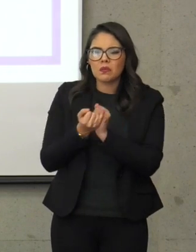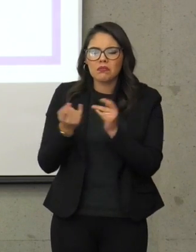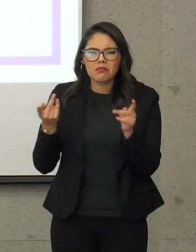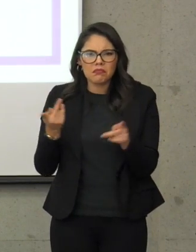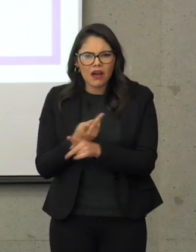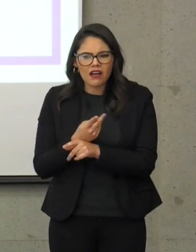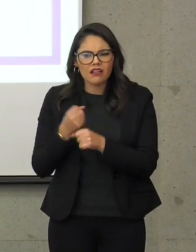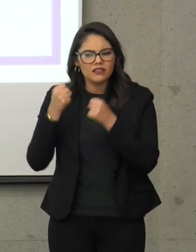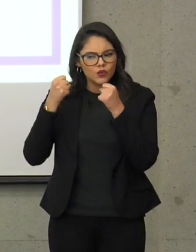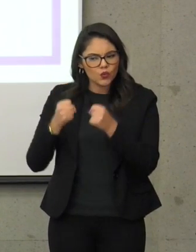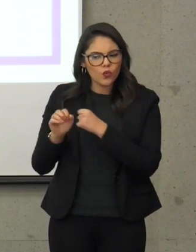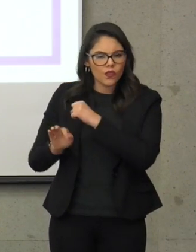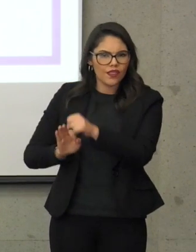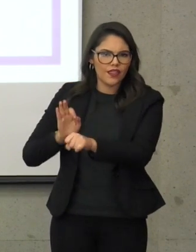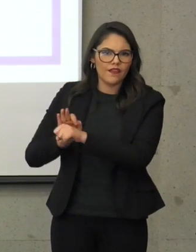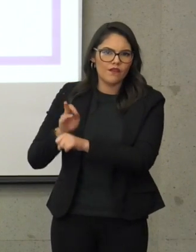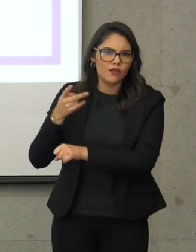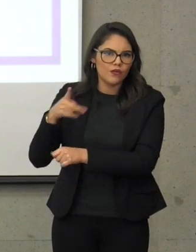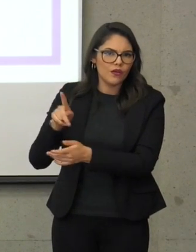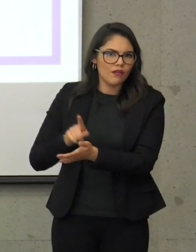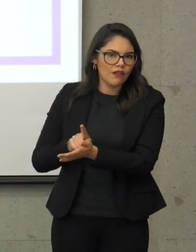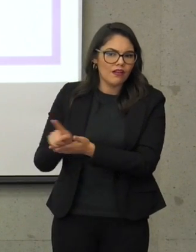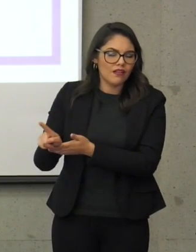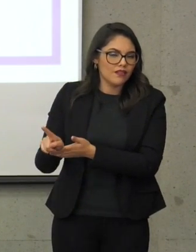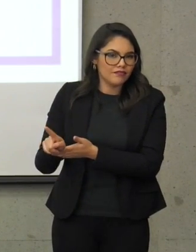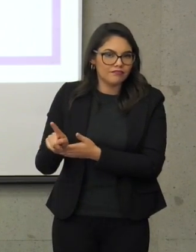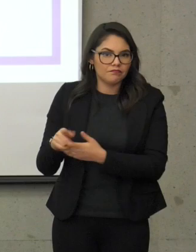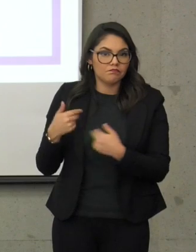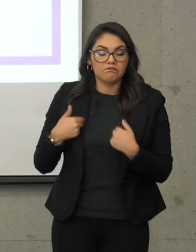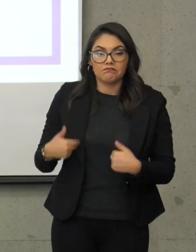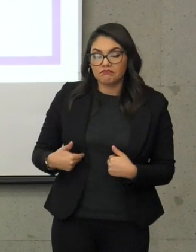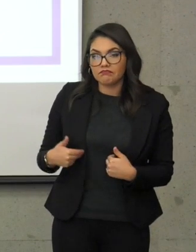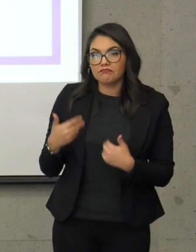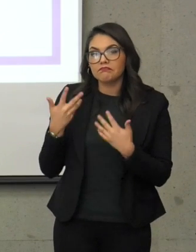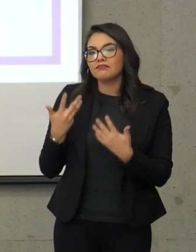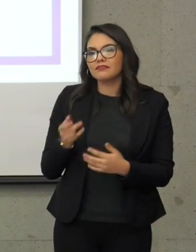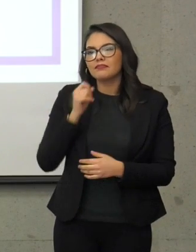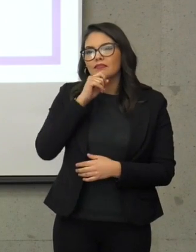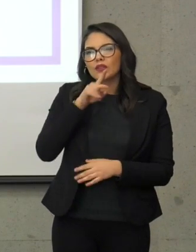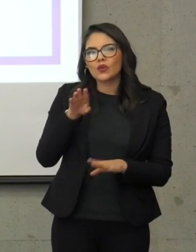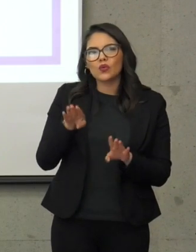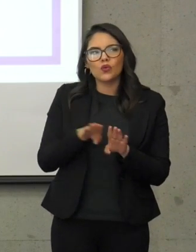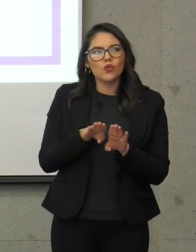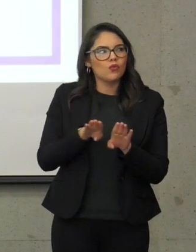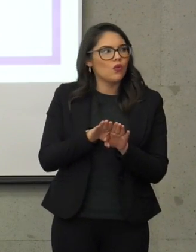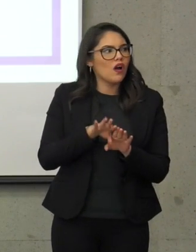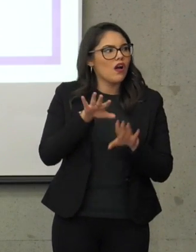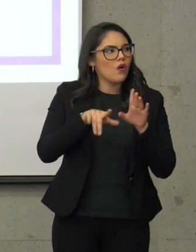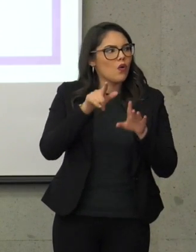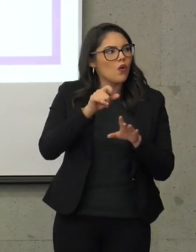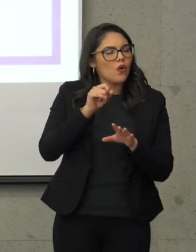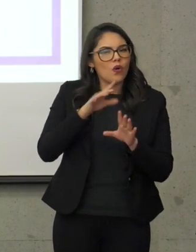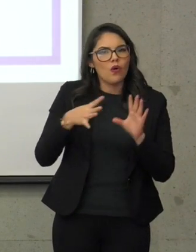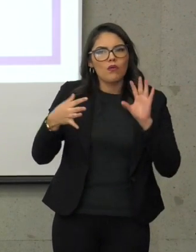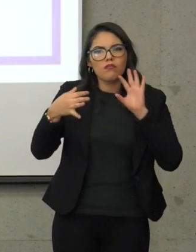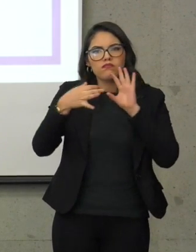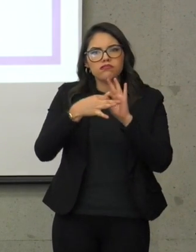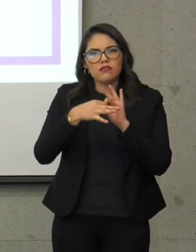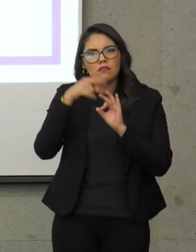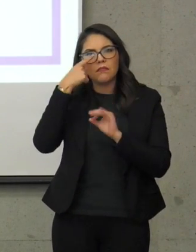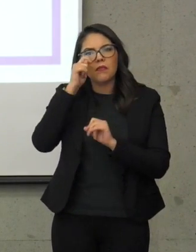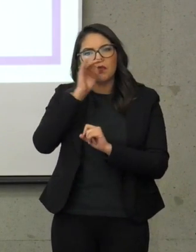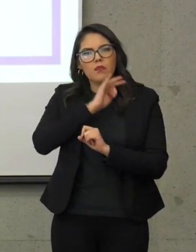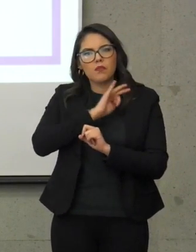se garanticen sus derechos. Entonces, esta parte de cómo te conjugas para una